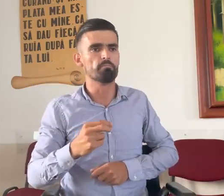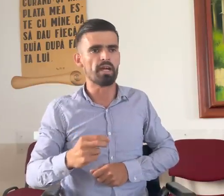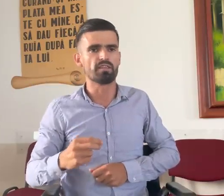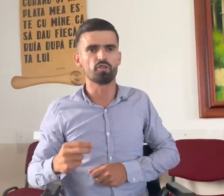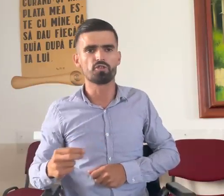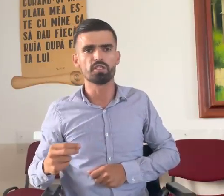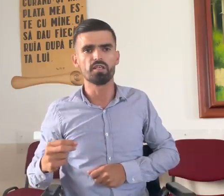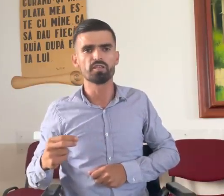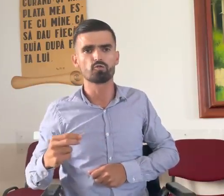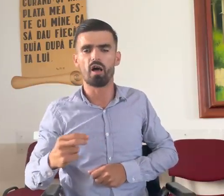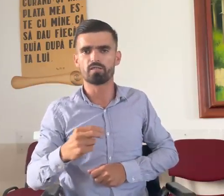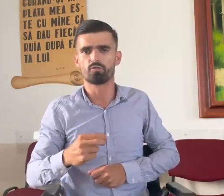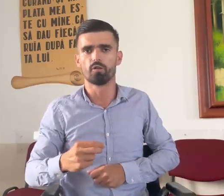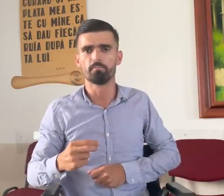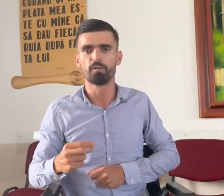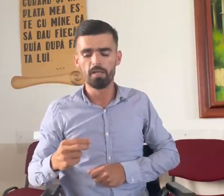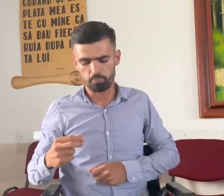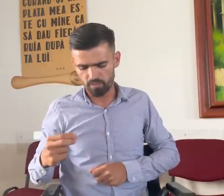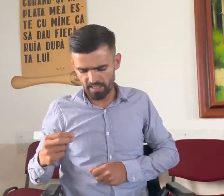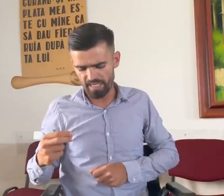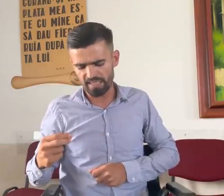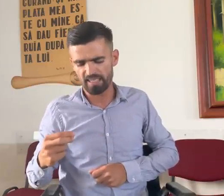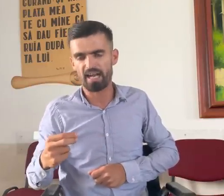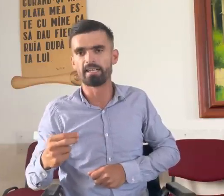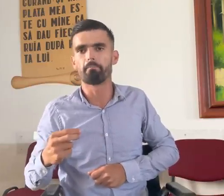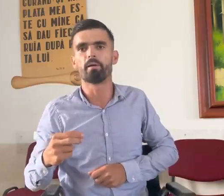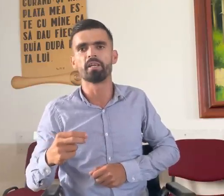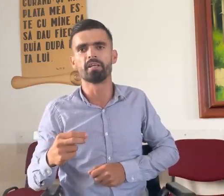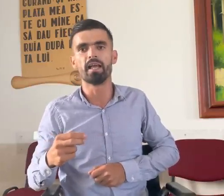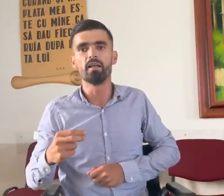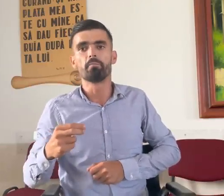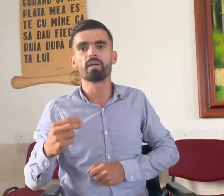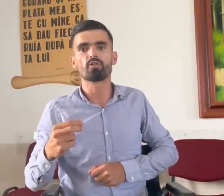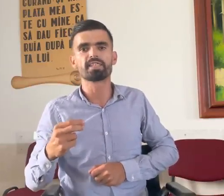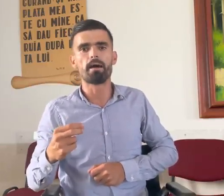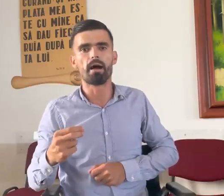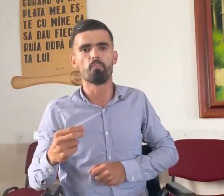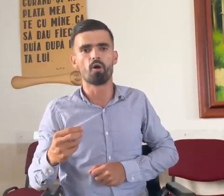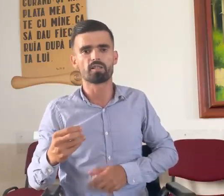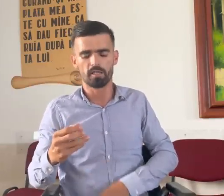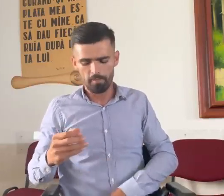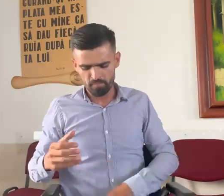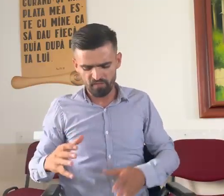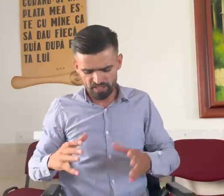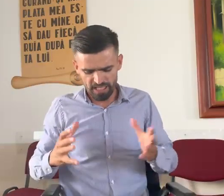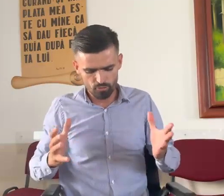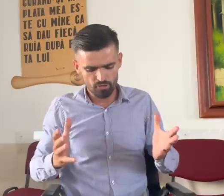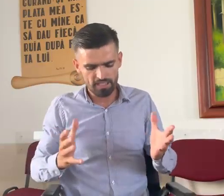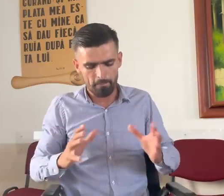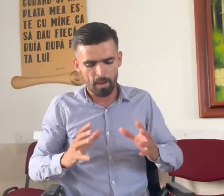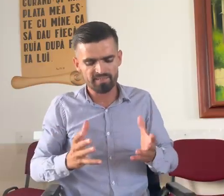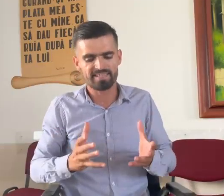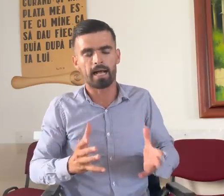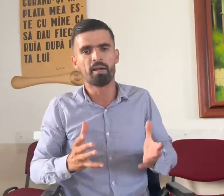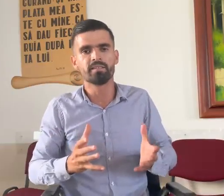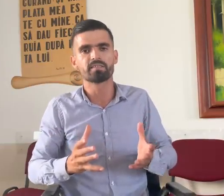medicii s-o astup, putrădea carnea pe mine, mirosea m-a mort, mi-l făcea soția pansament,